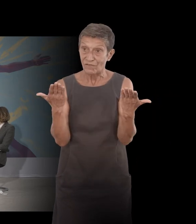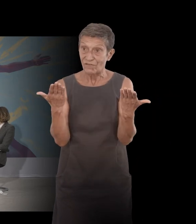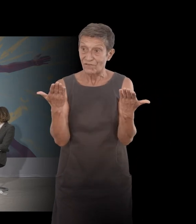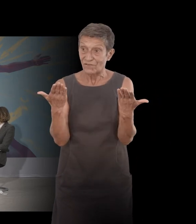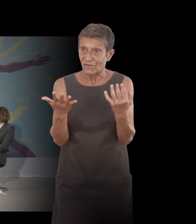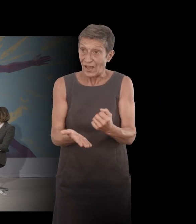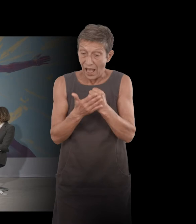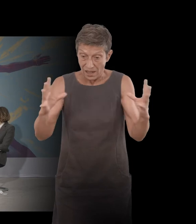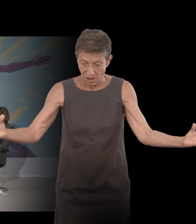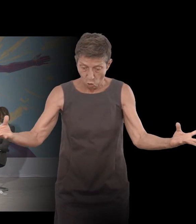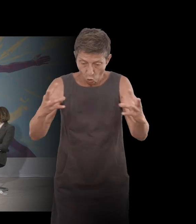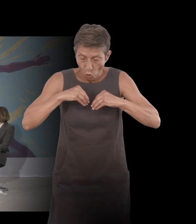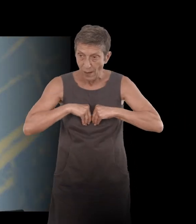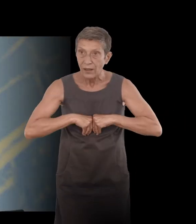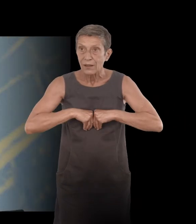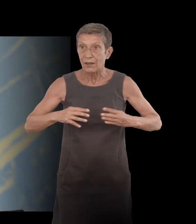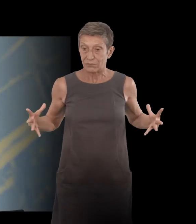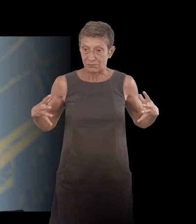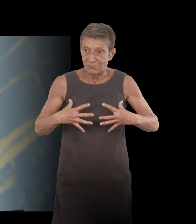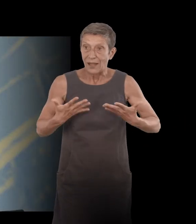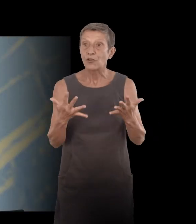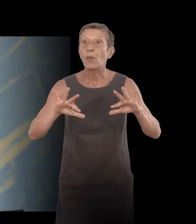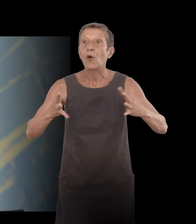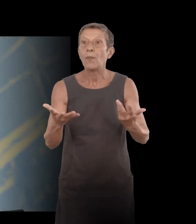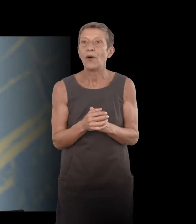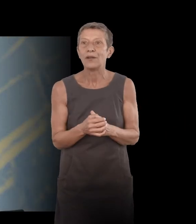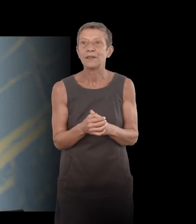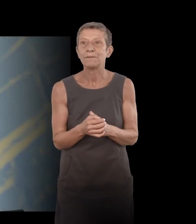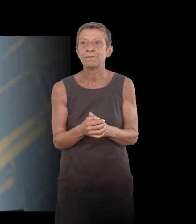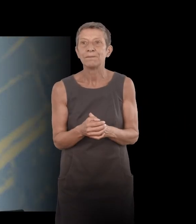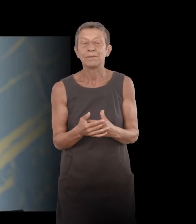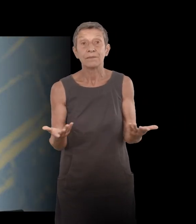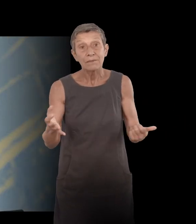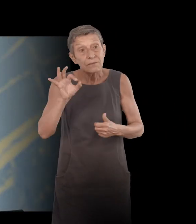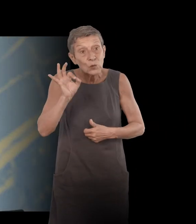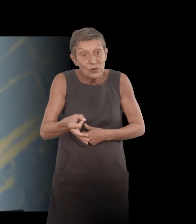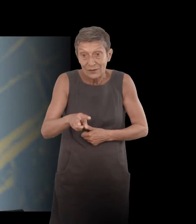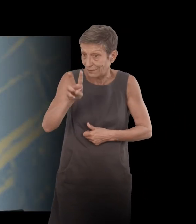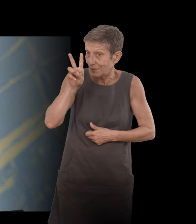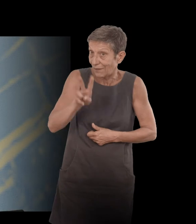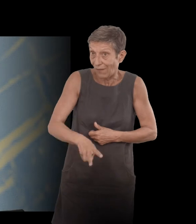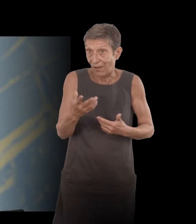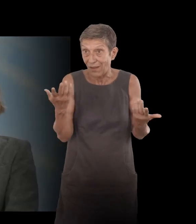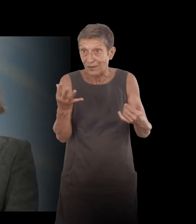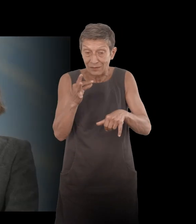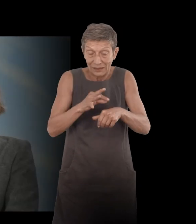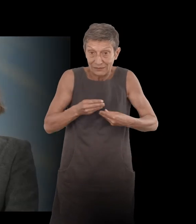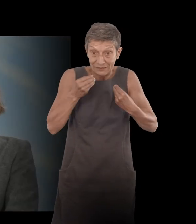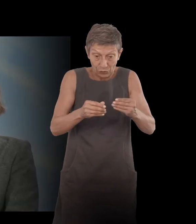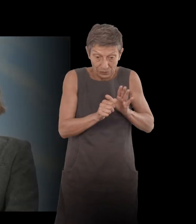? C'est vrai que ça fait émerger des personnalités multiples. Je crois, Camille, que vous parlez de dissociation à